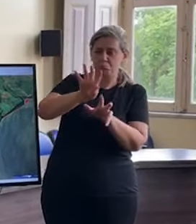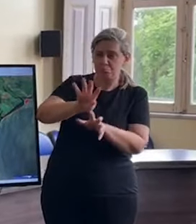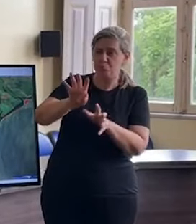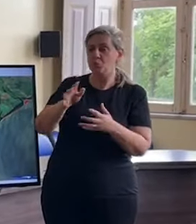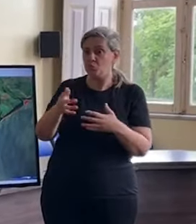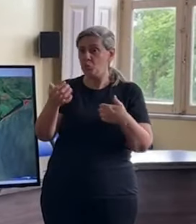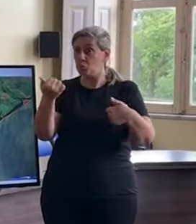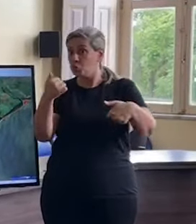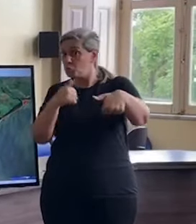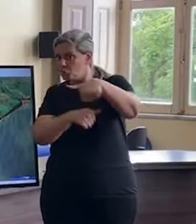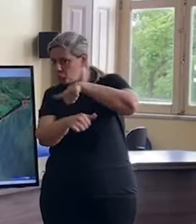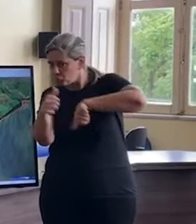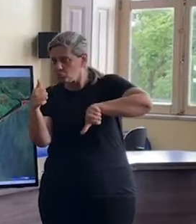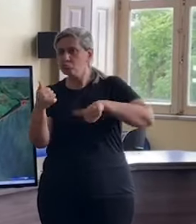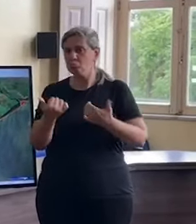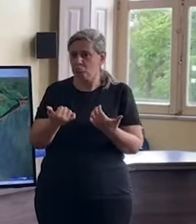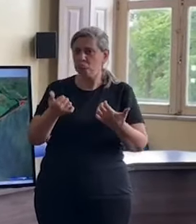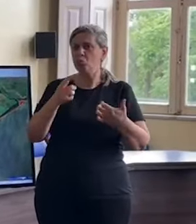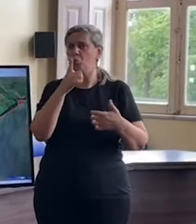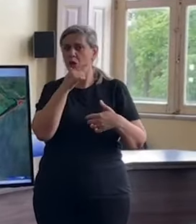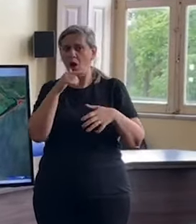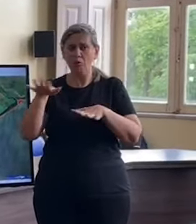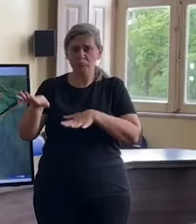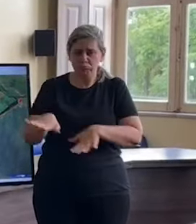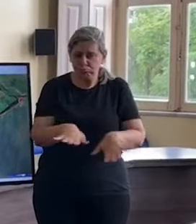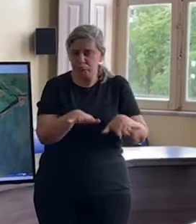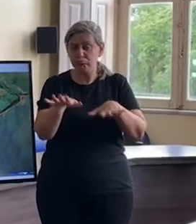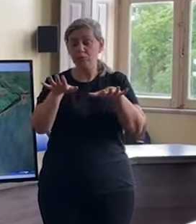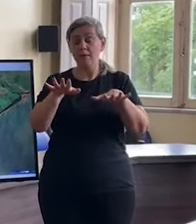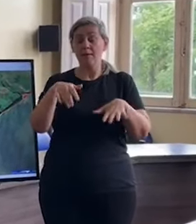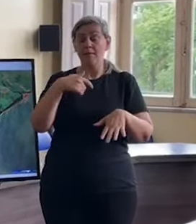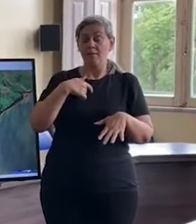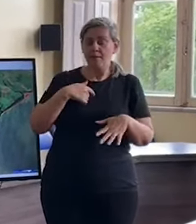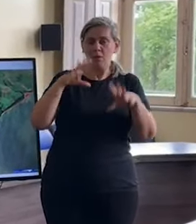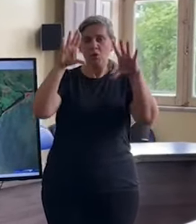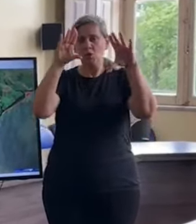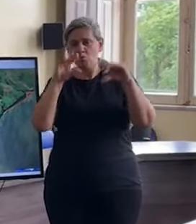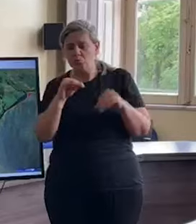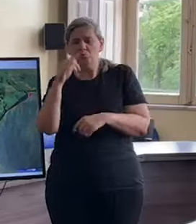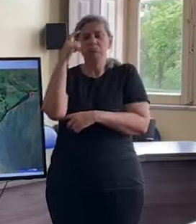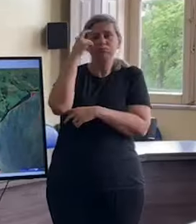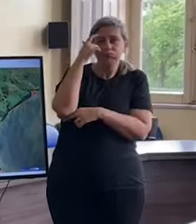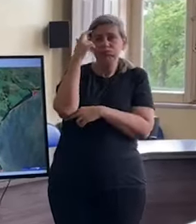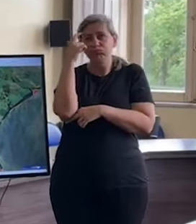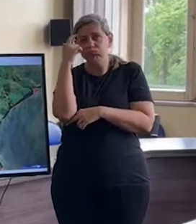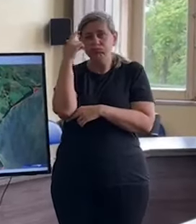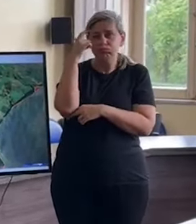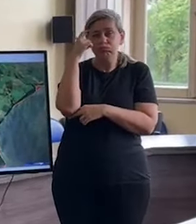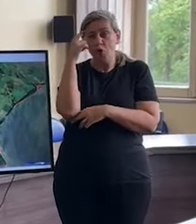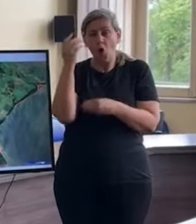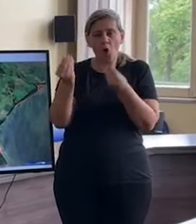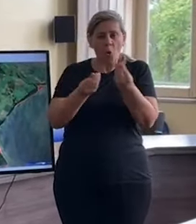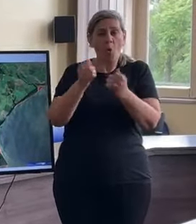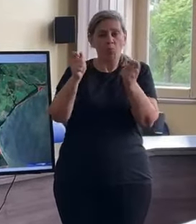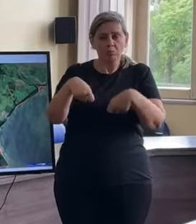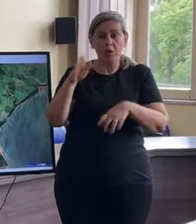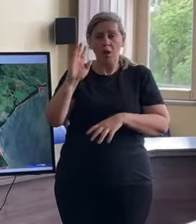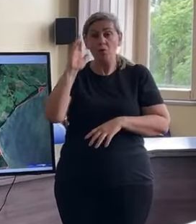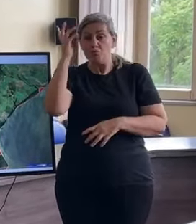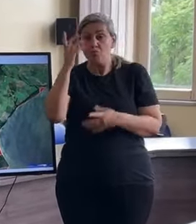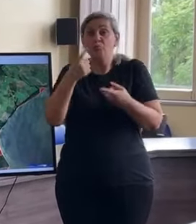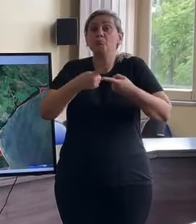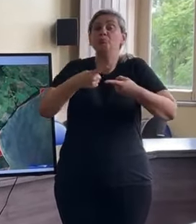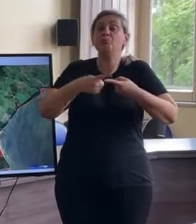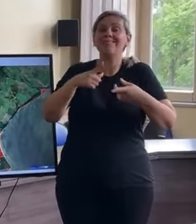hoje aqui, eu passei uma noite bastante difícil para tomar a decisão, porque nós temos esses